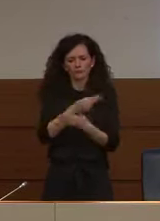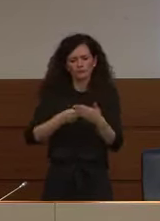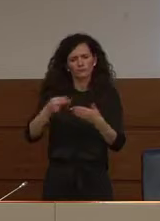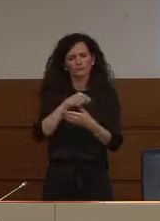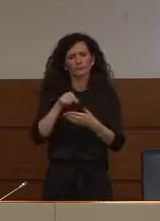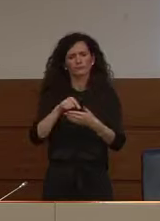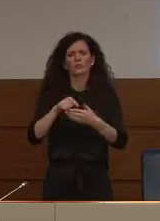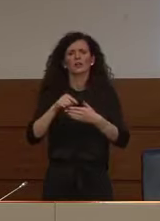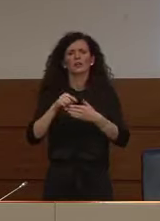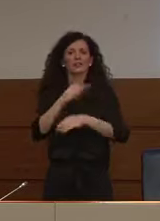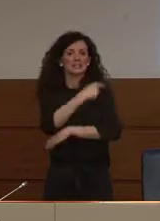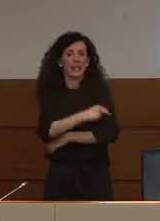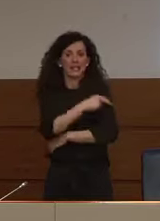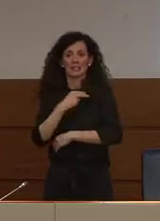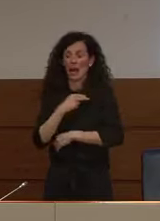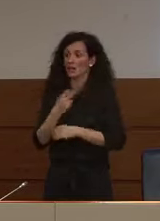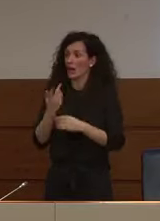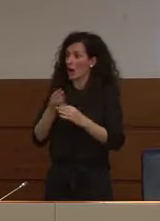sanitaria